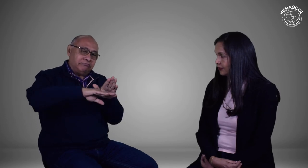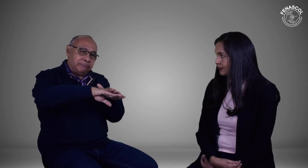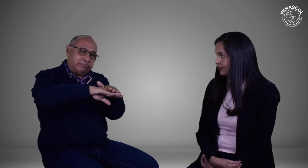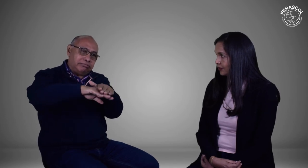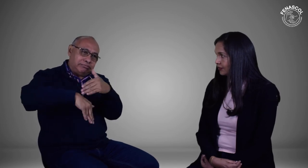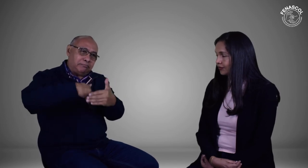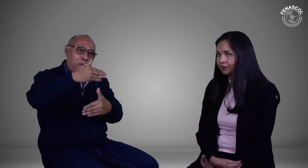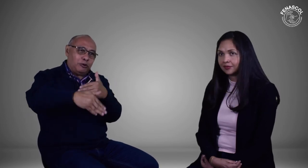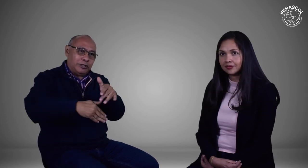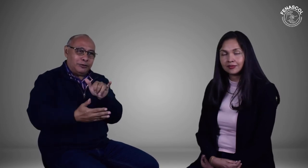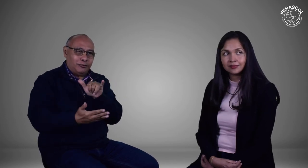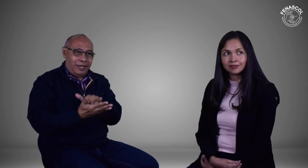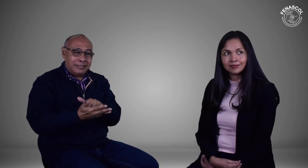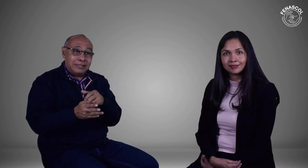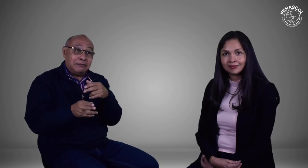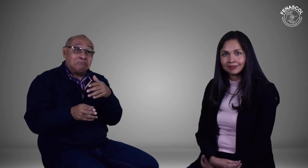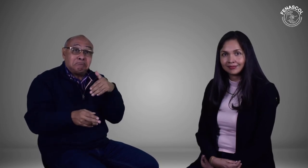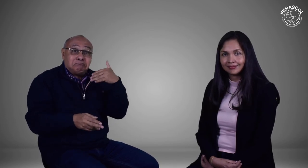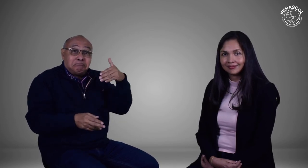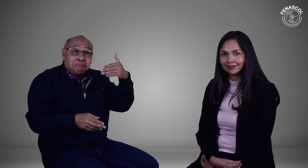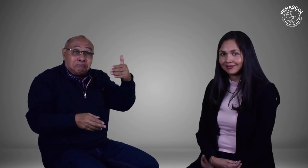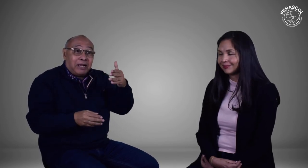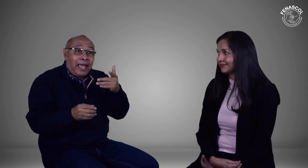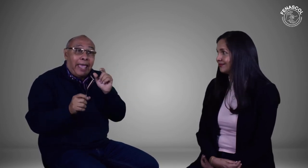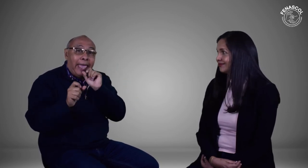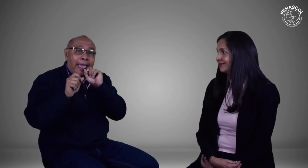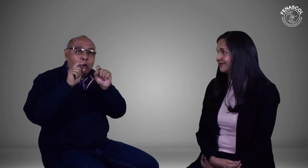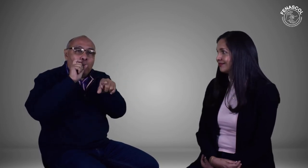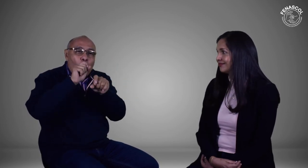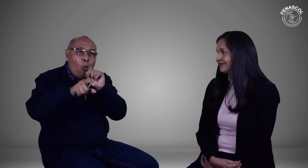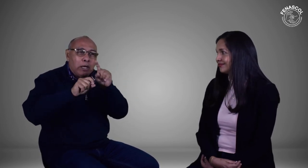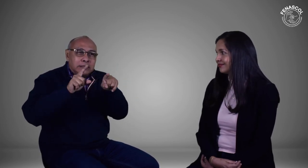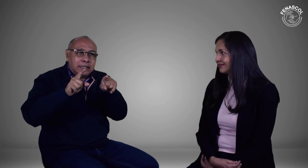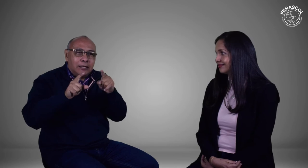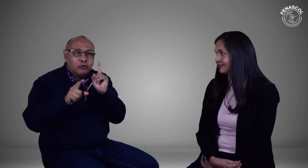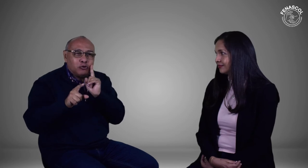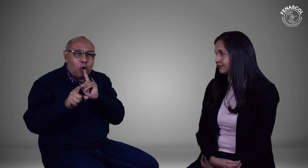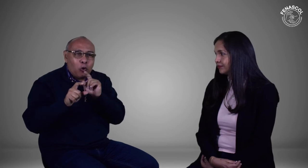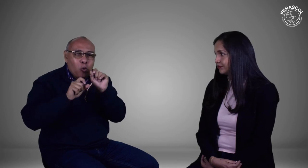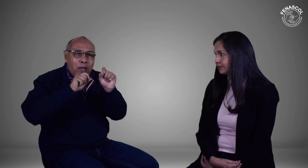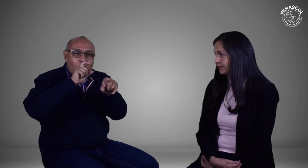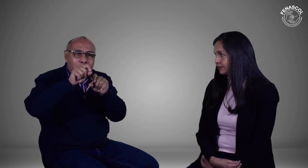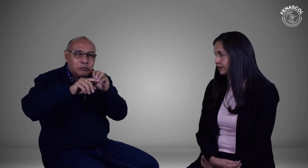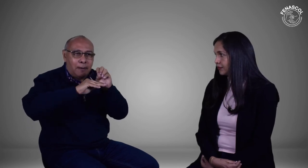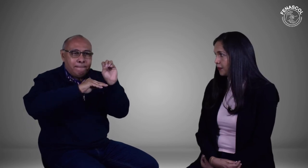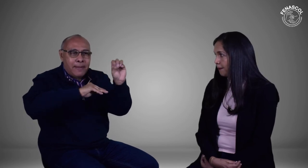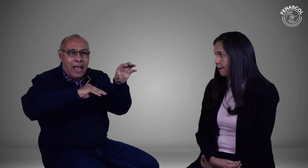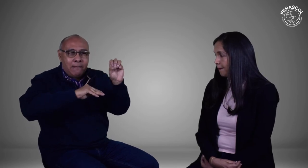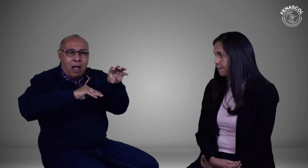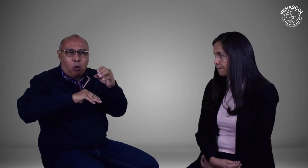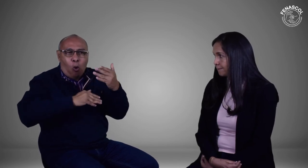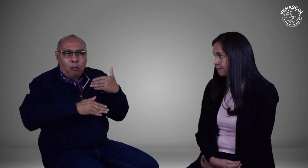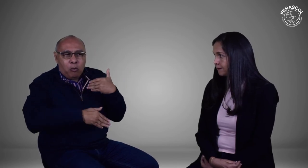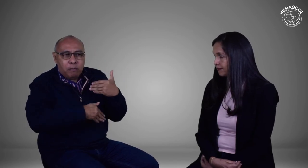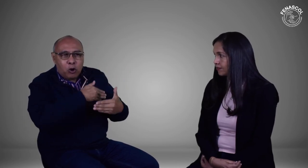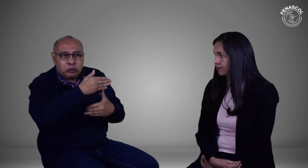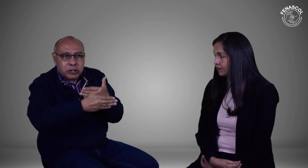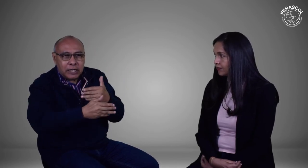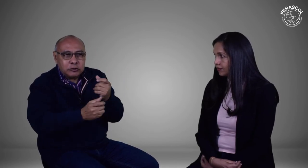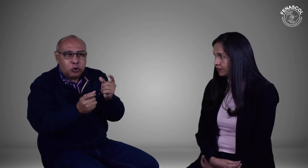FENASCOL publicará más información relacionada. También dentro del proceso se tiene la idea de realizar una encuesta a la población sorda. Ese proceso de